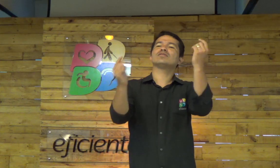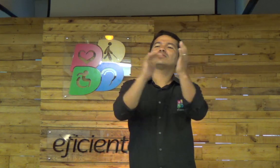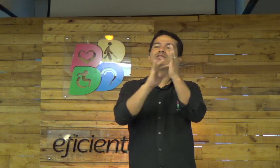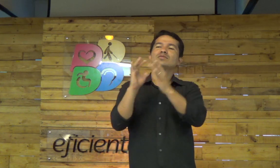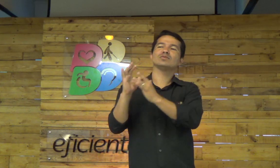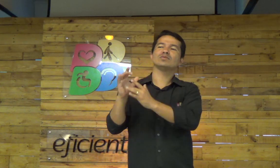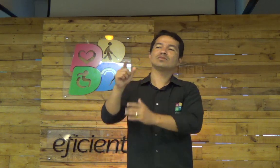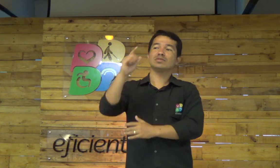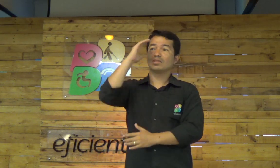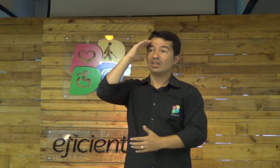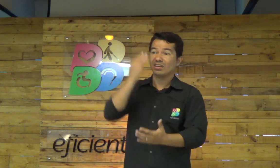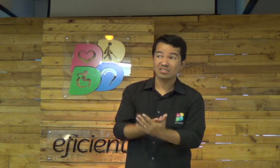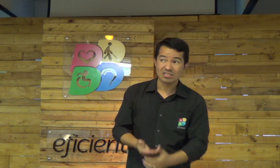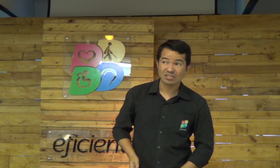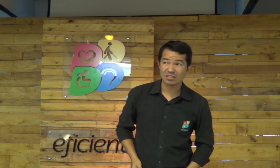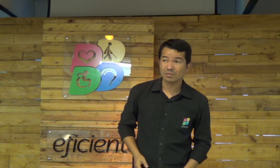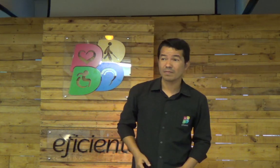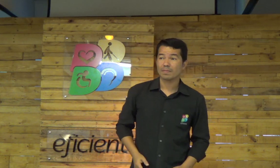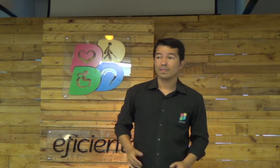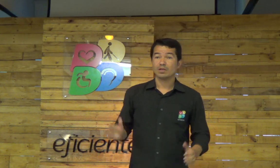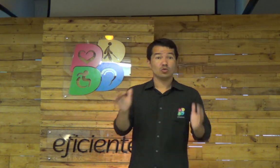mas, em qual Jesus você acredita?